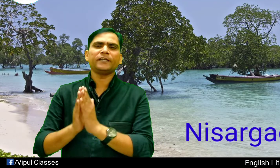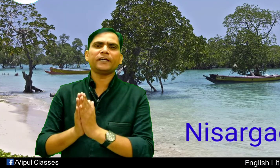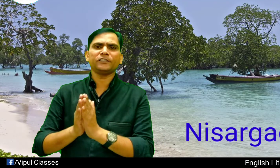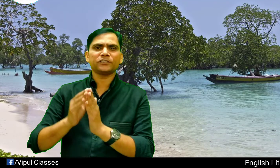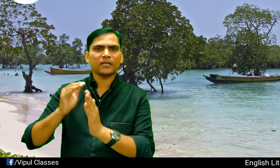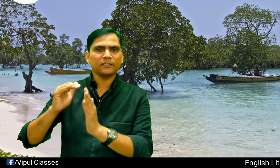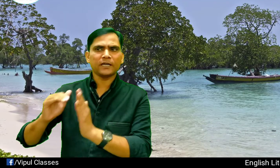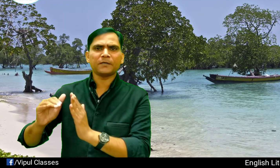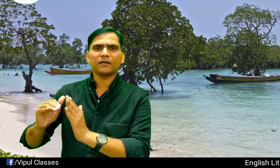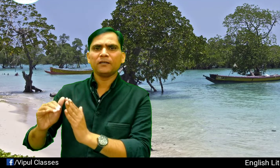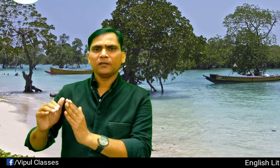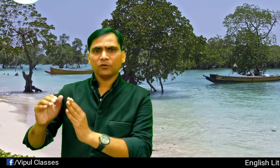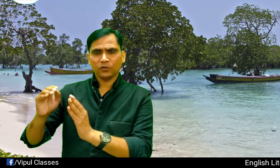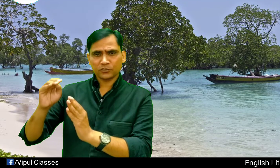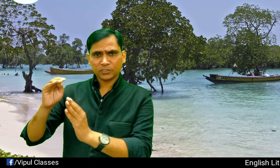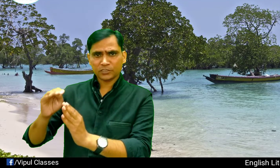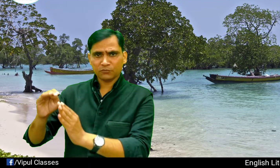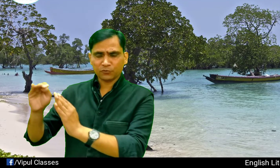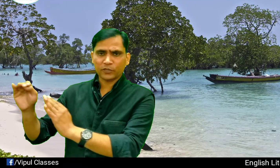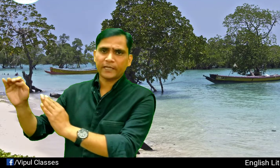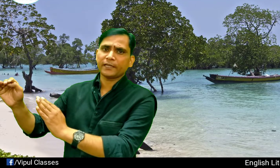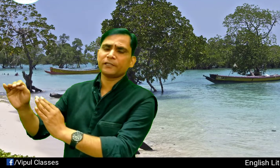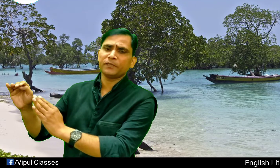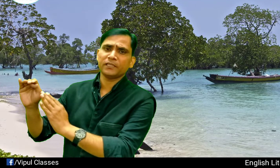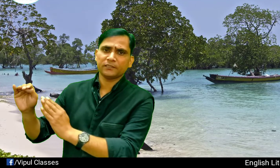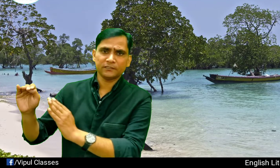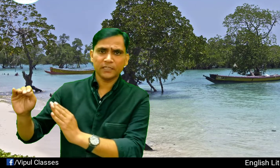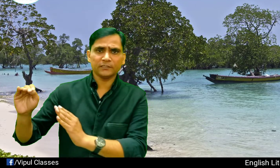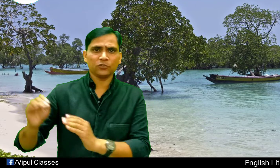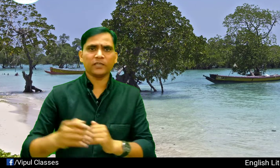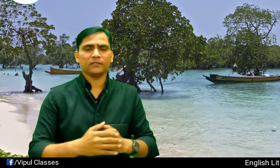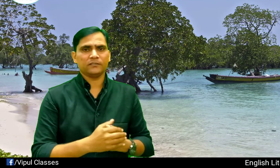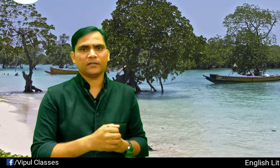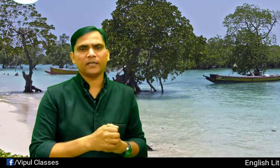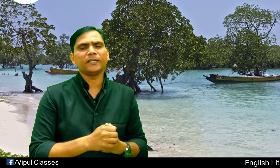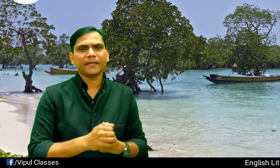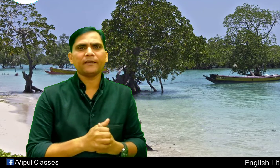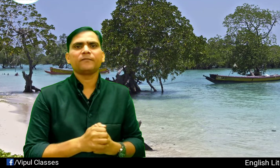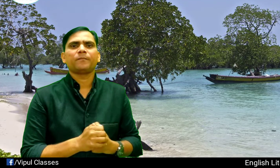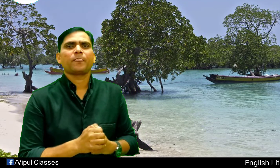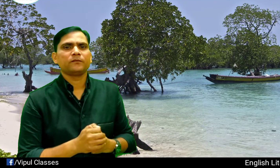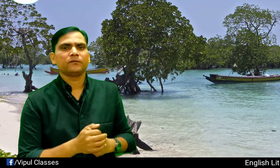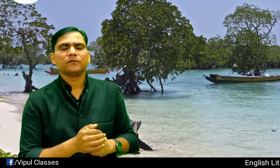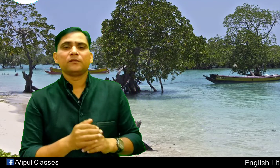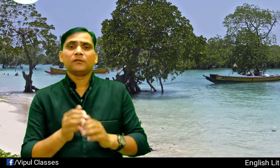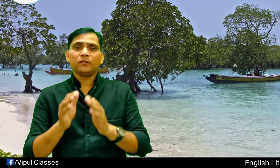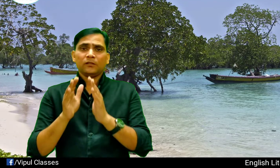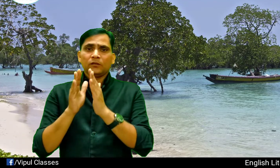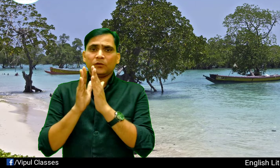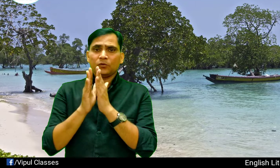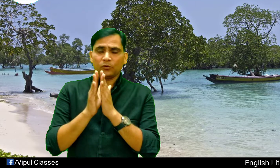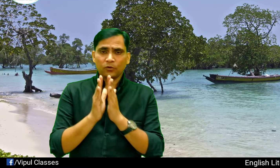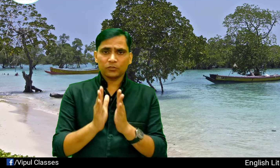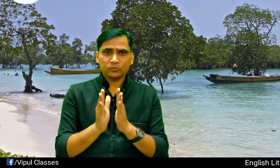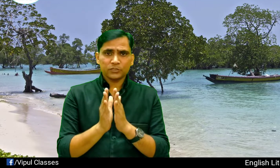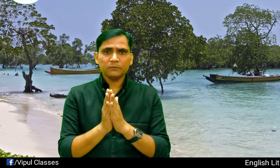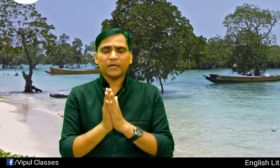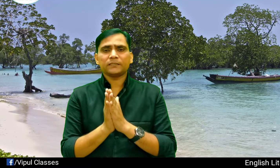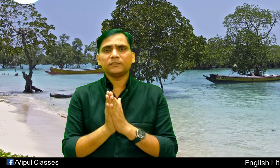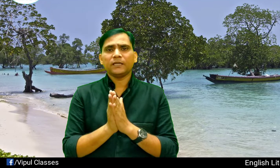आइलेंड है निसार गदमा और 64 एकड में यह जो है आइलेंड है और दूसरी बात